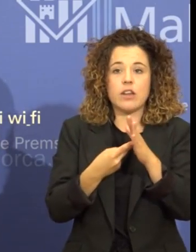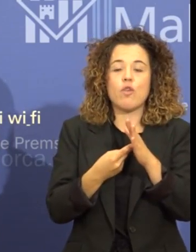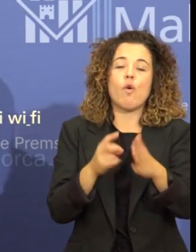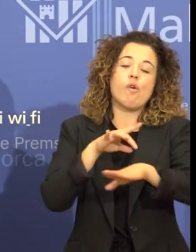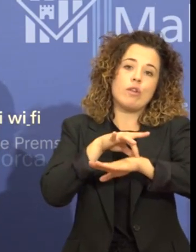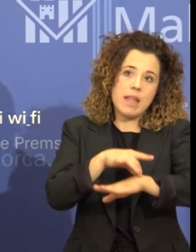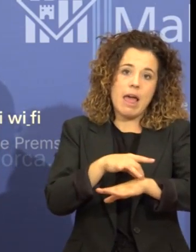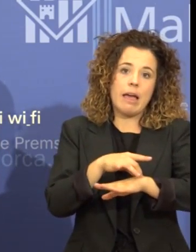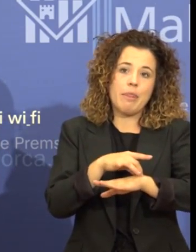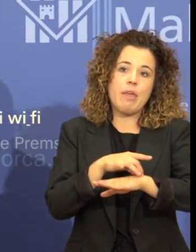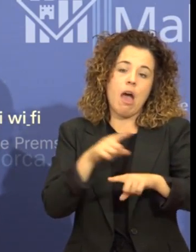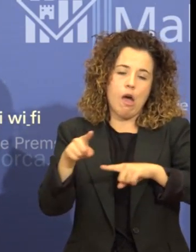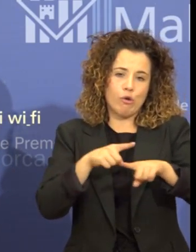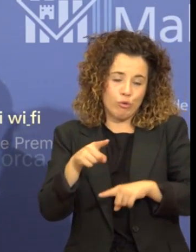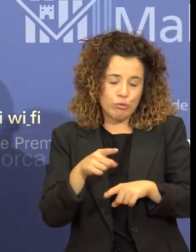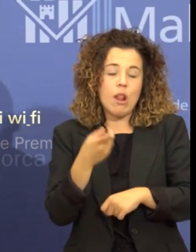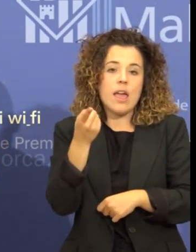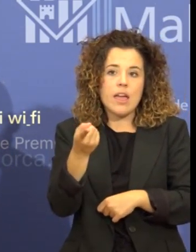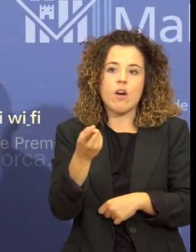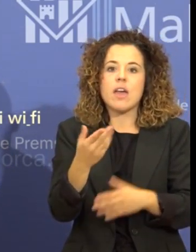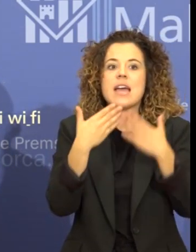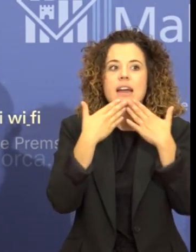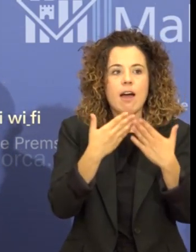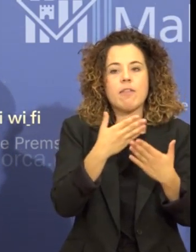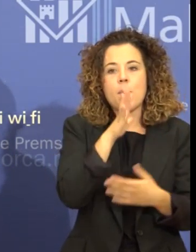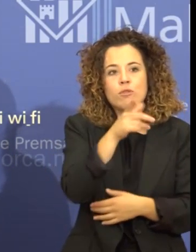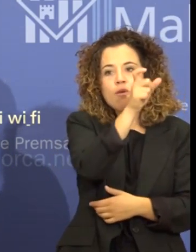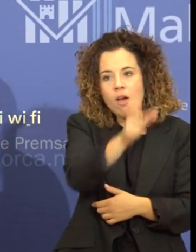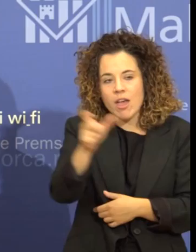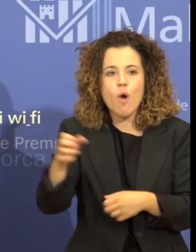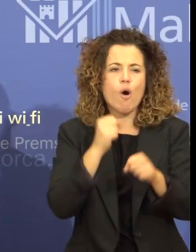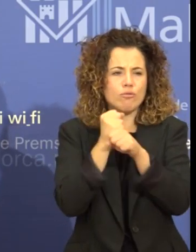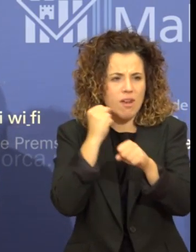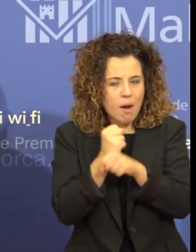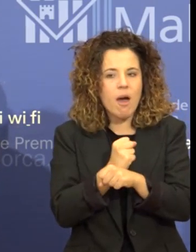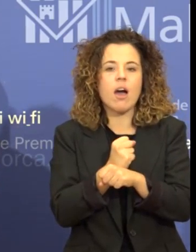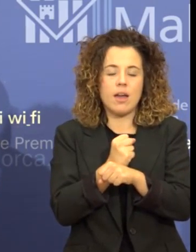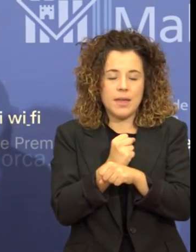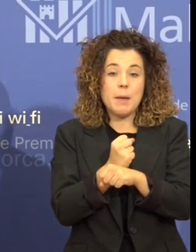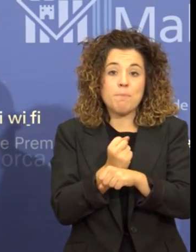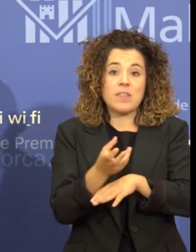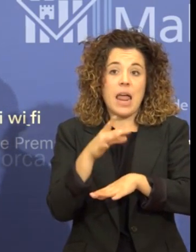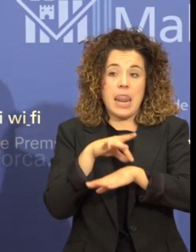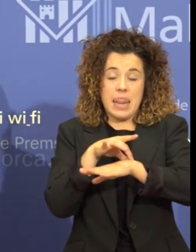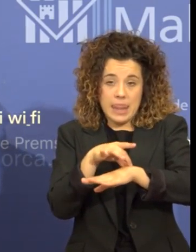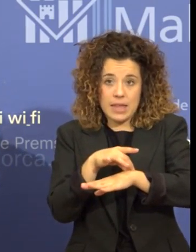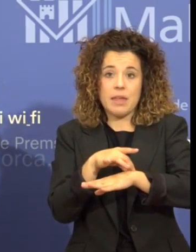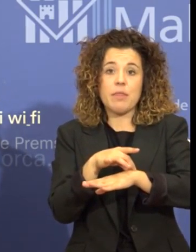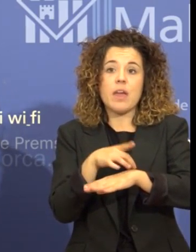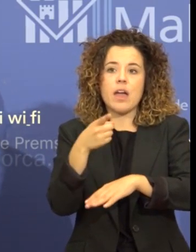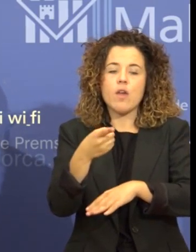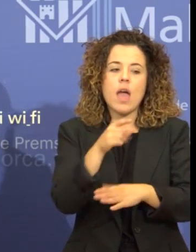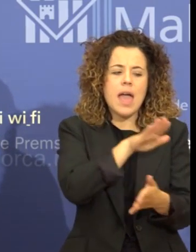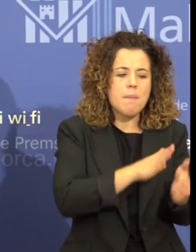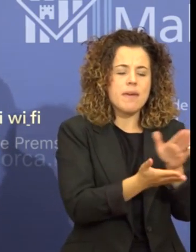aprofitar per agrair la seva disponibilitat a fer aquesta feina extraordinària, els tècnics de l'agència han agafat expedient per